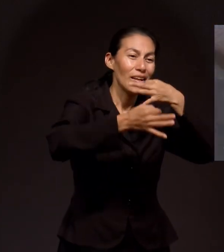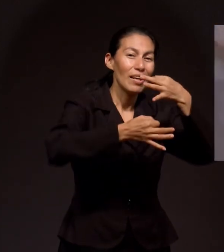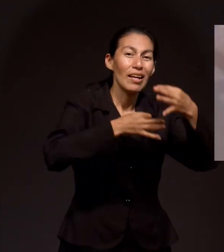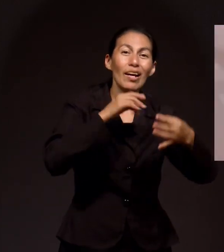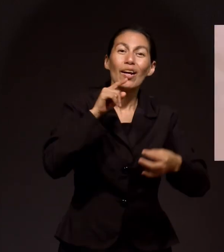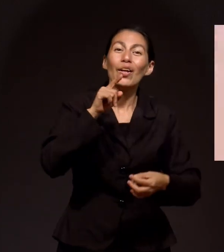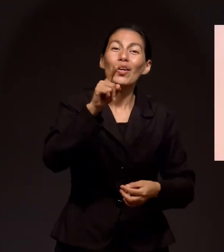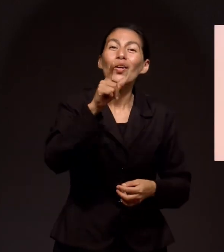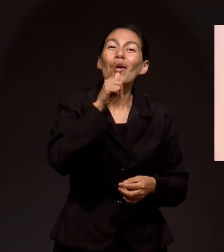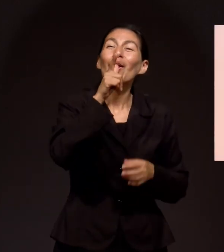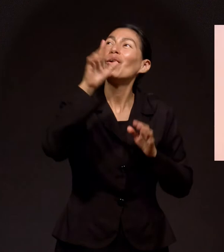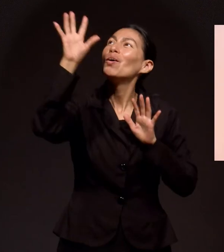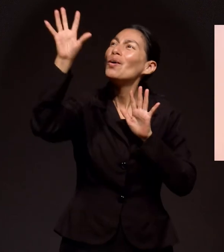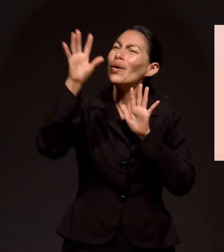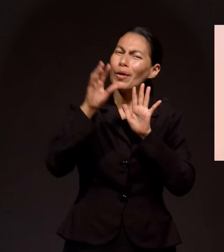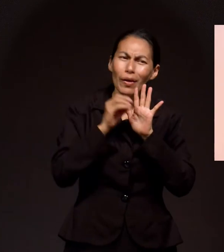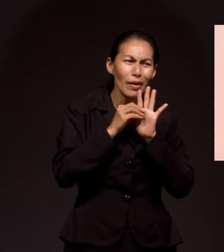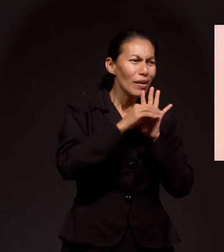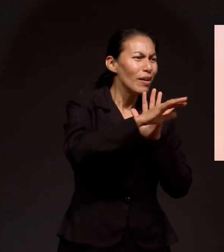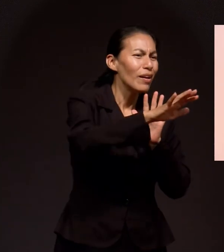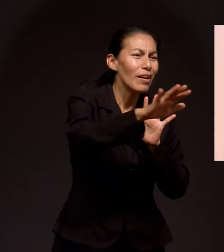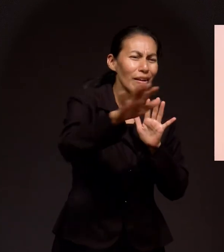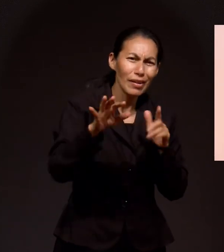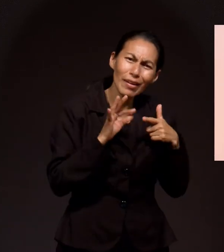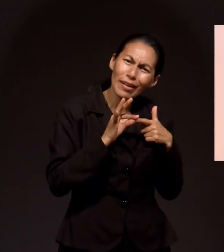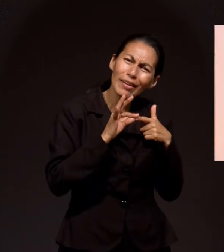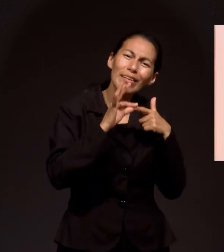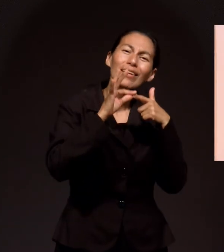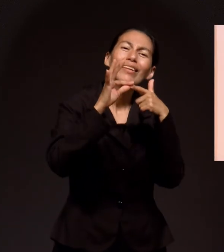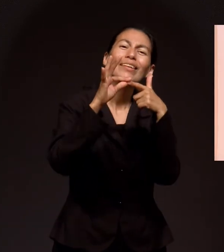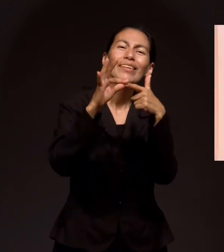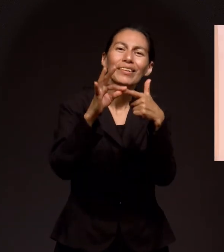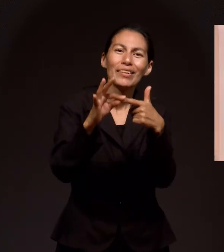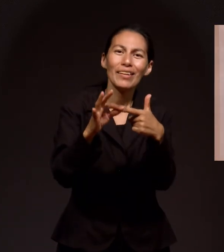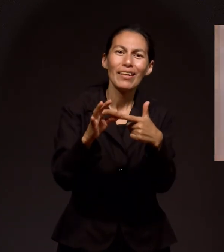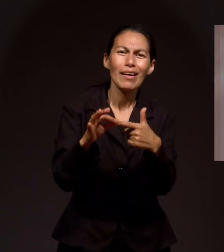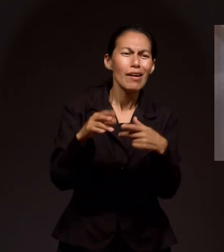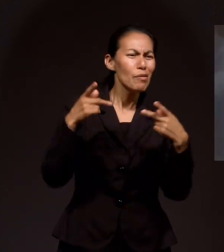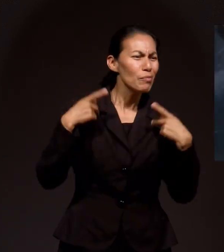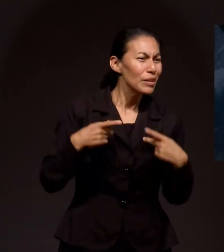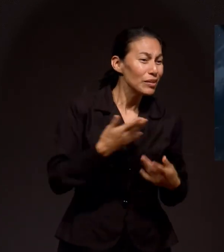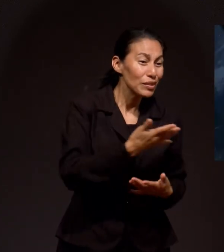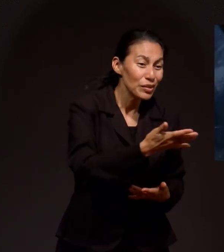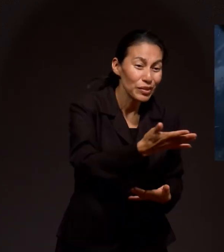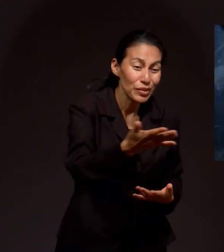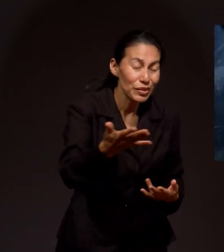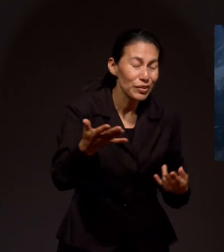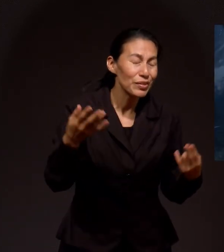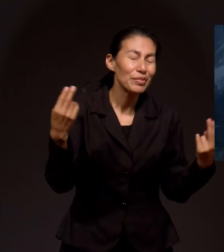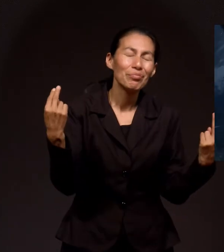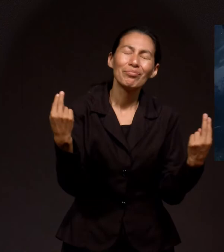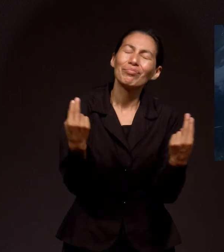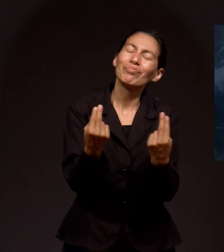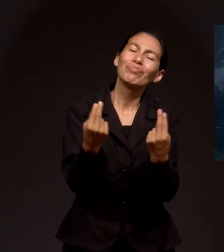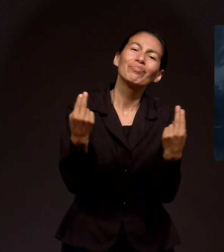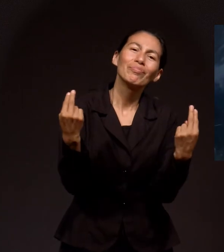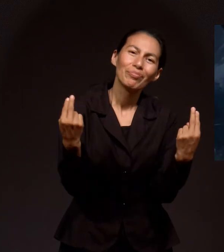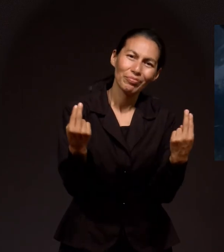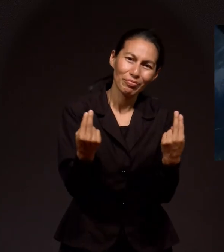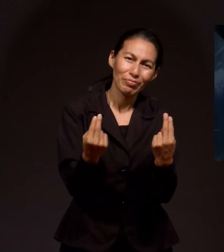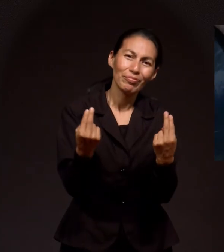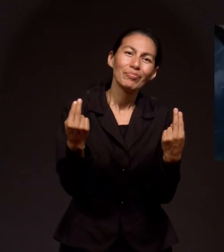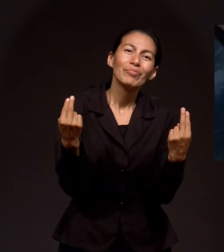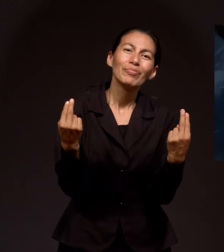Tú eres la luz, esa guía Que el mundo hoy necesita